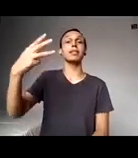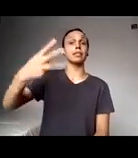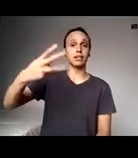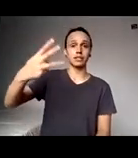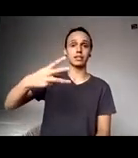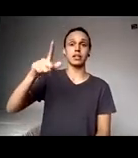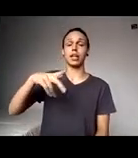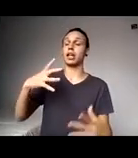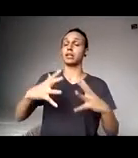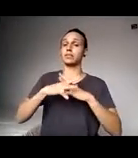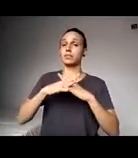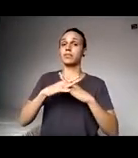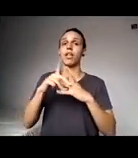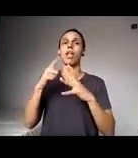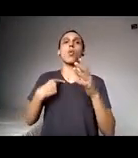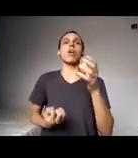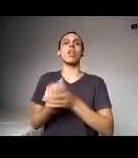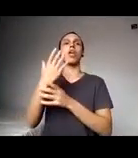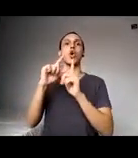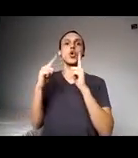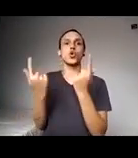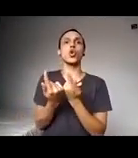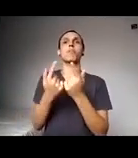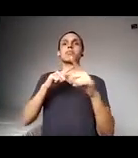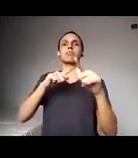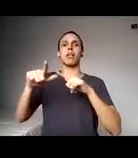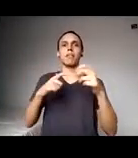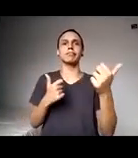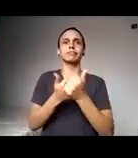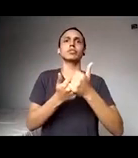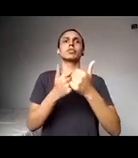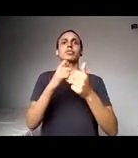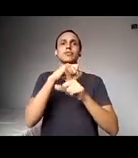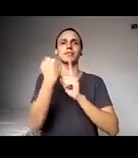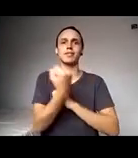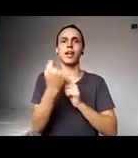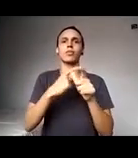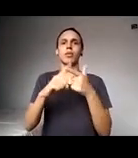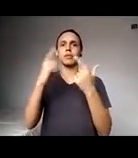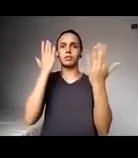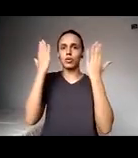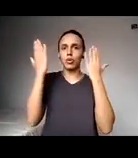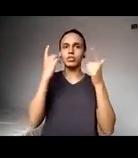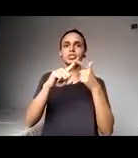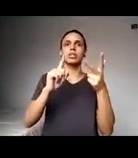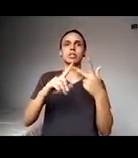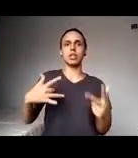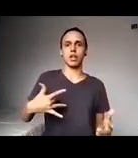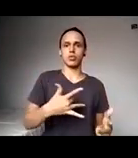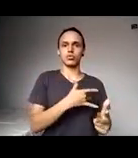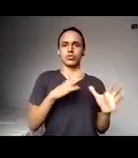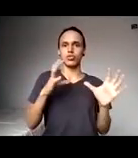instituí um grupo de trabalho com assistência social, com a psicologia, com a divisão de saúde, com a